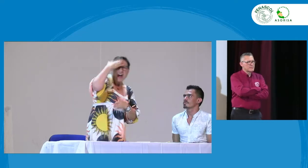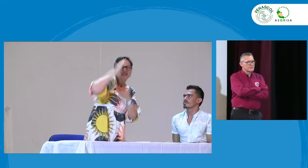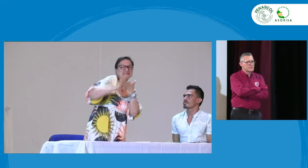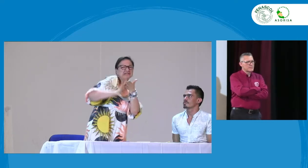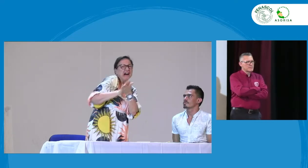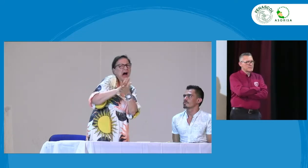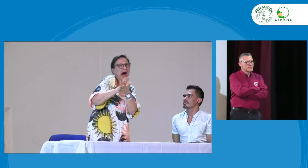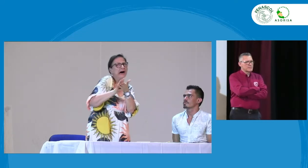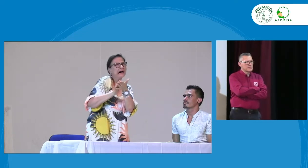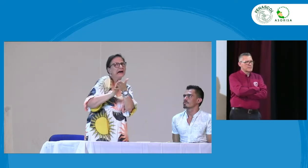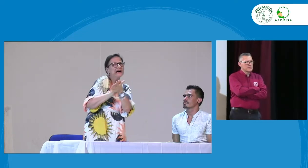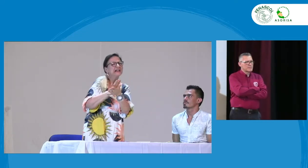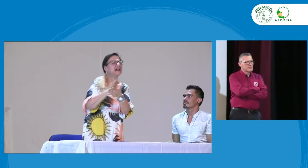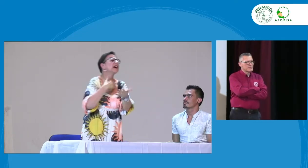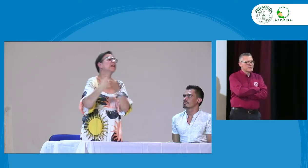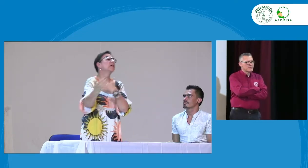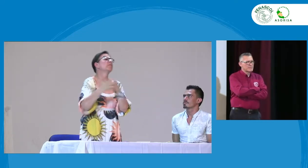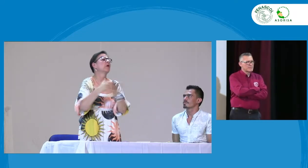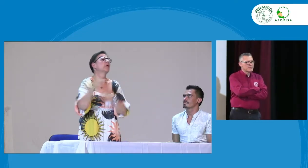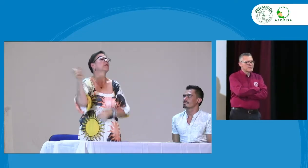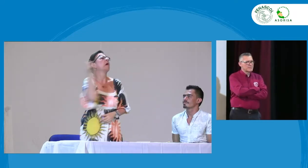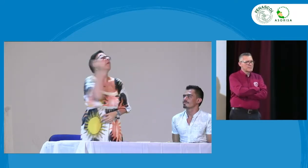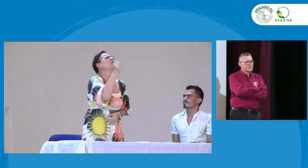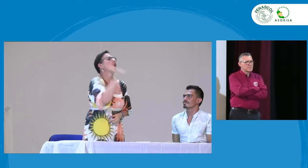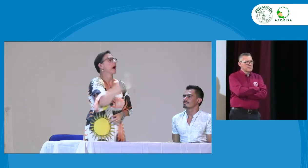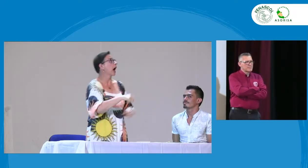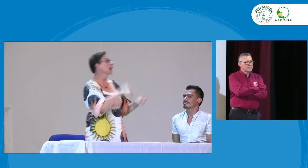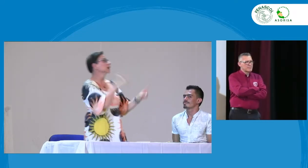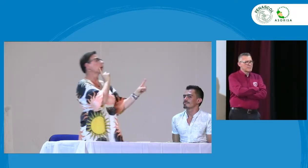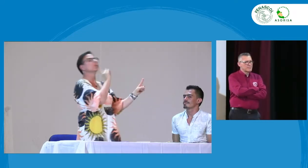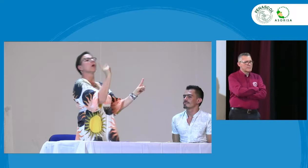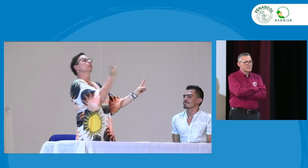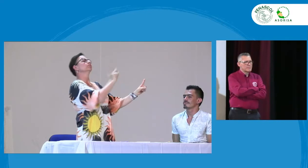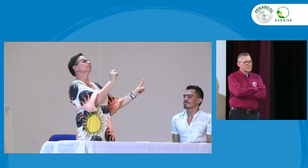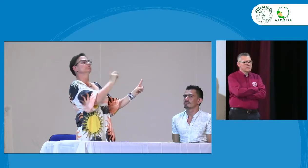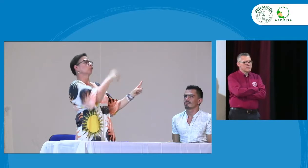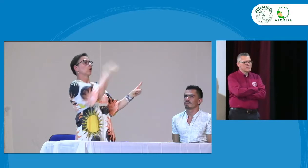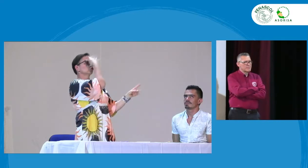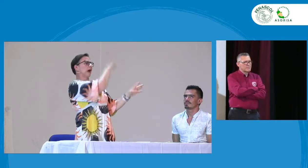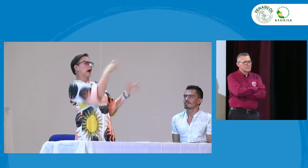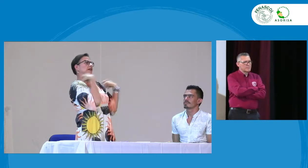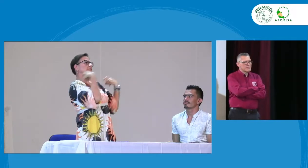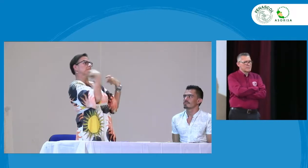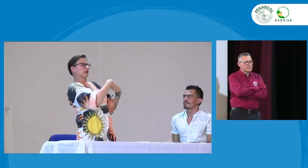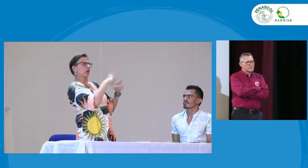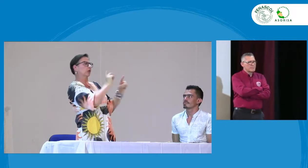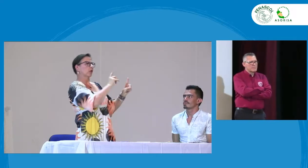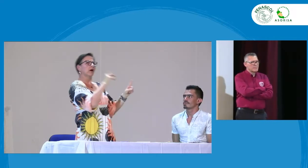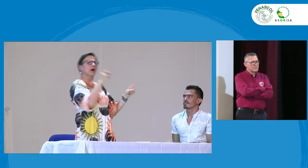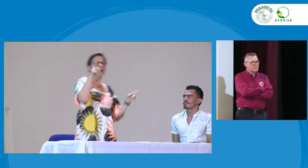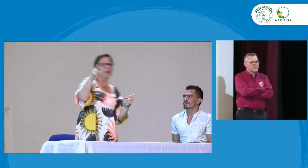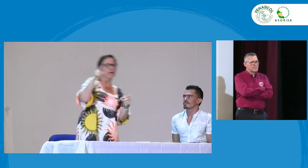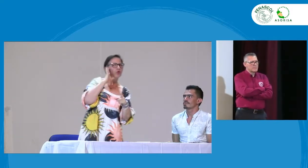dicen, bueno, un docente oyente que más o menos sepa lengua de señas podría hacer sus veces o bueno,